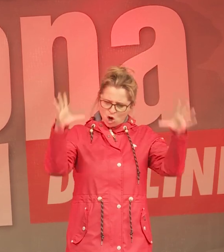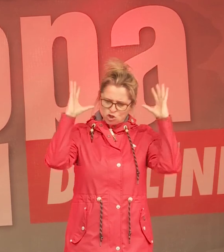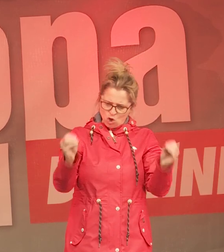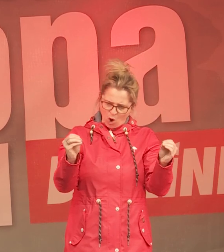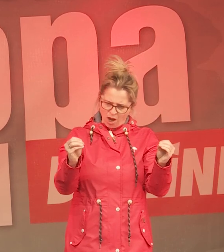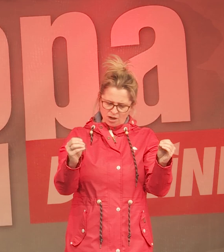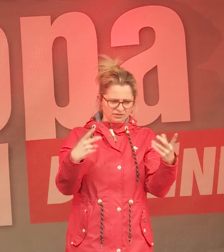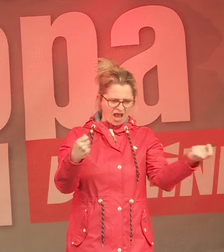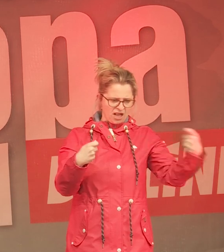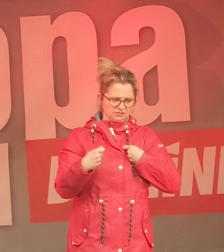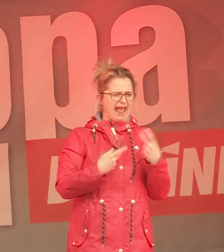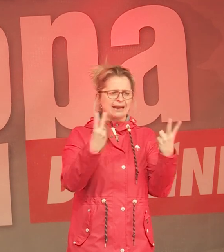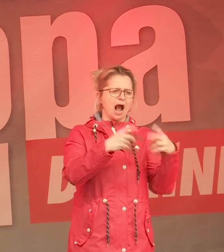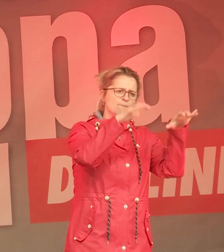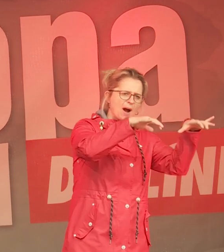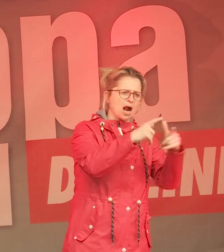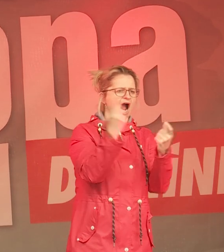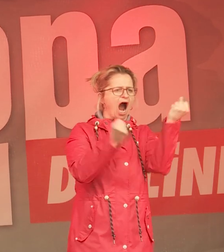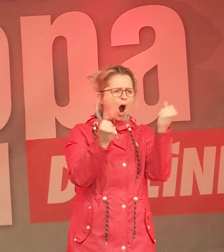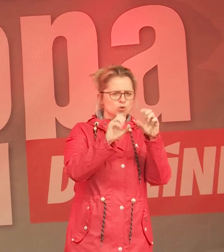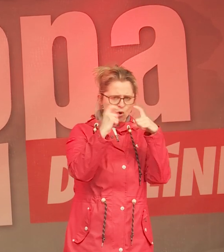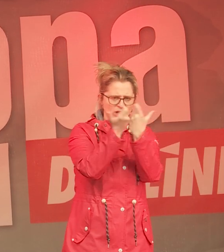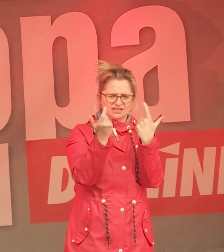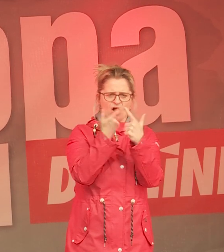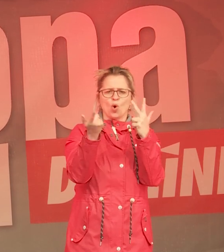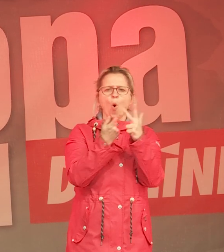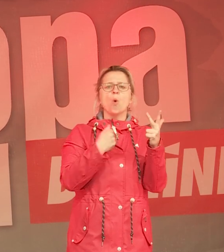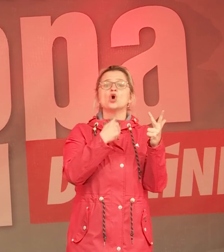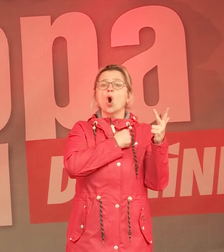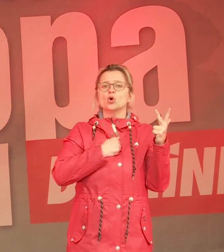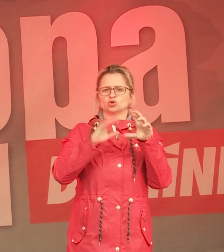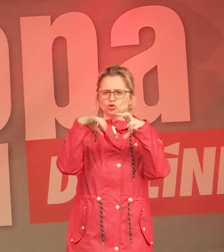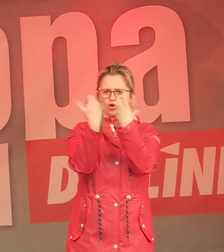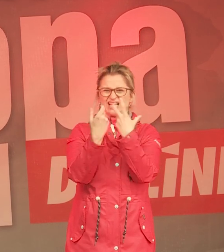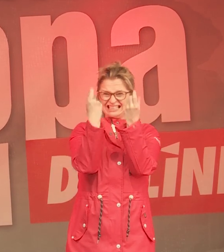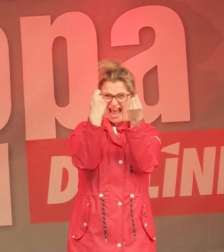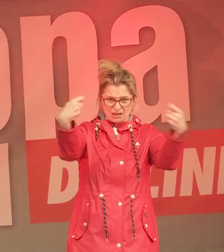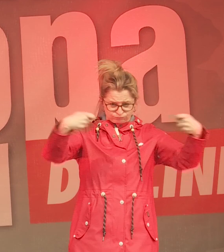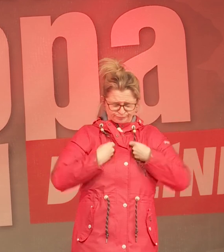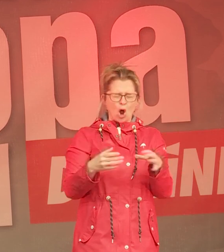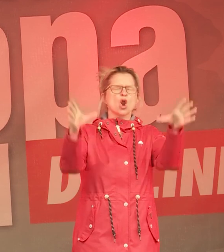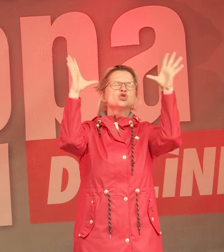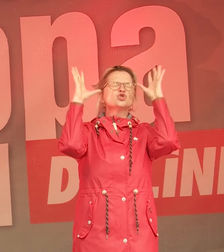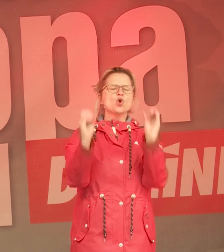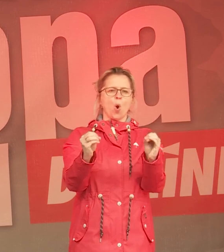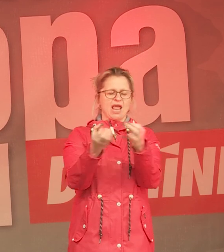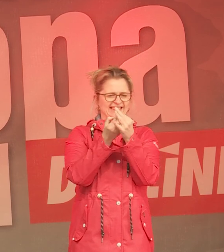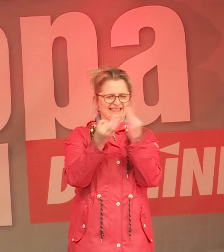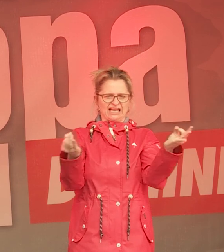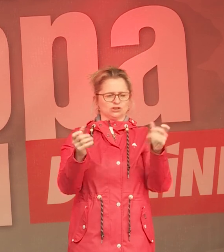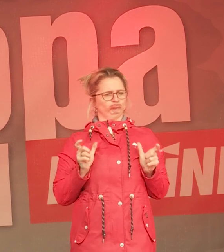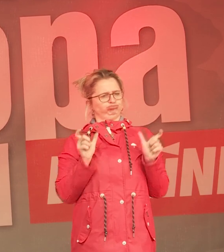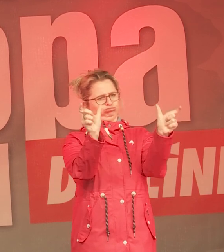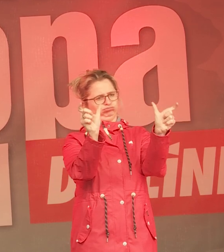großen Bank, von einem Autokonzern und auch nicht von einem Rüstungskonzern bekommen hat. Und ich finde, schon alleine dafür